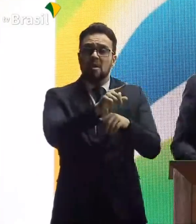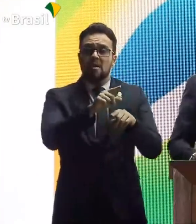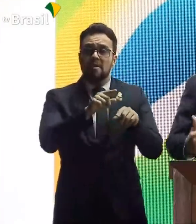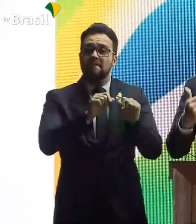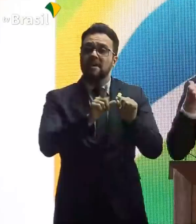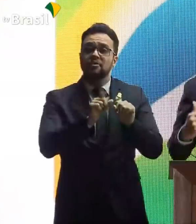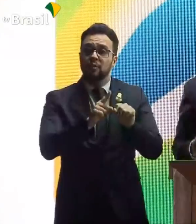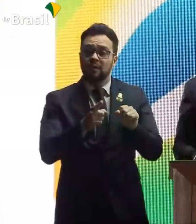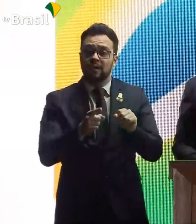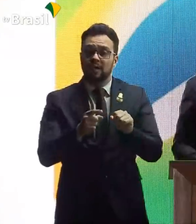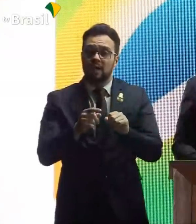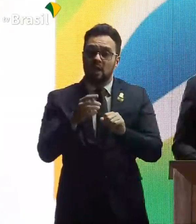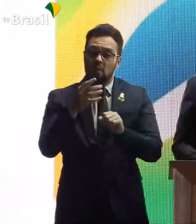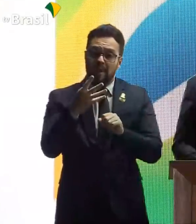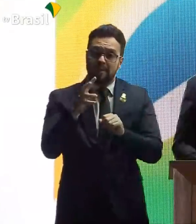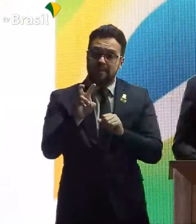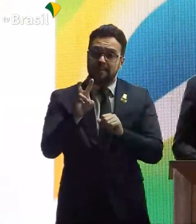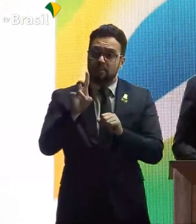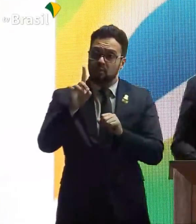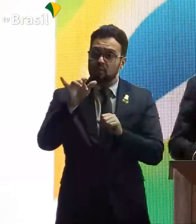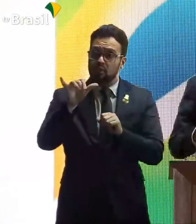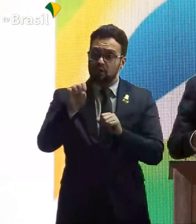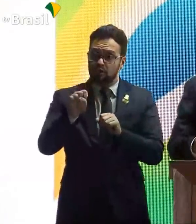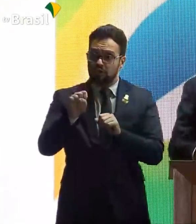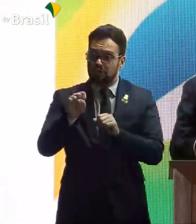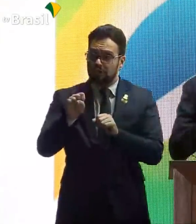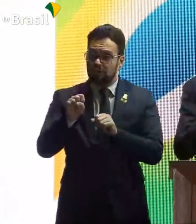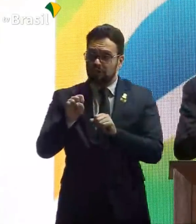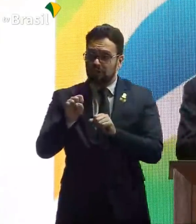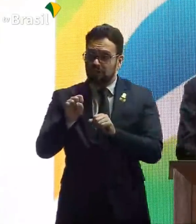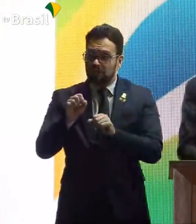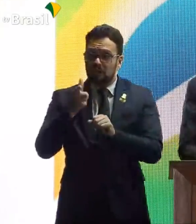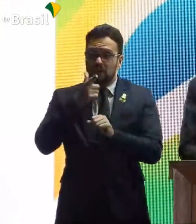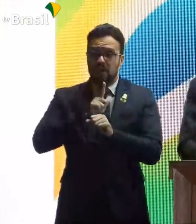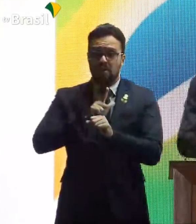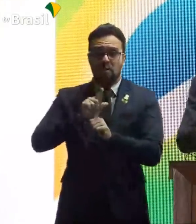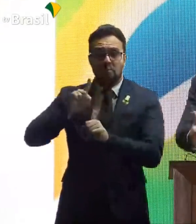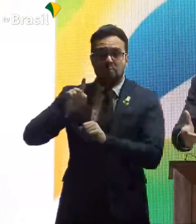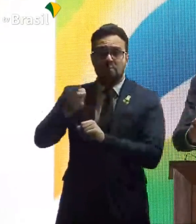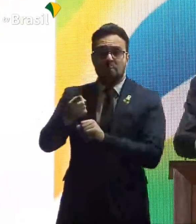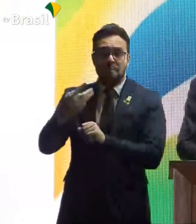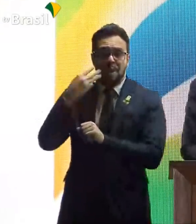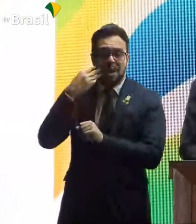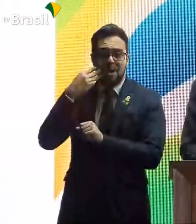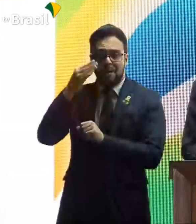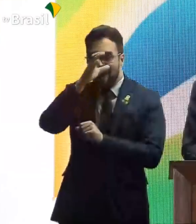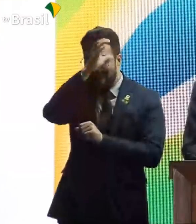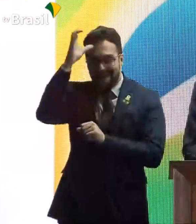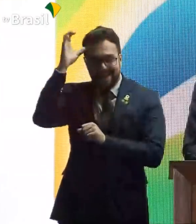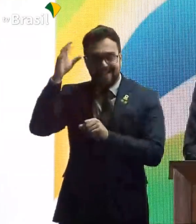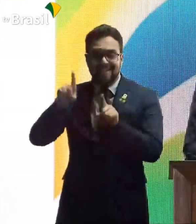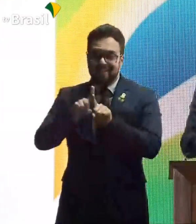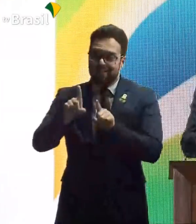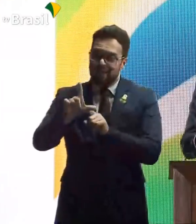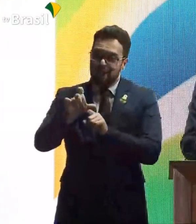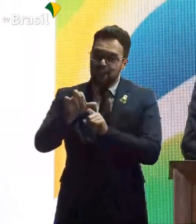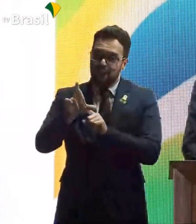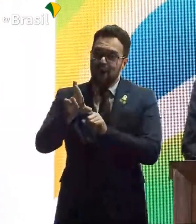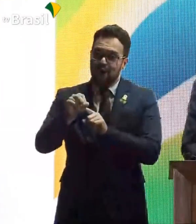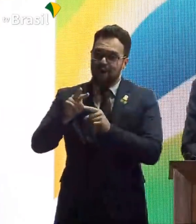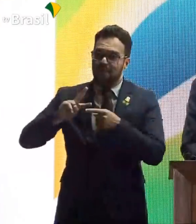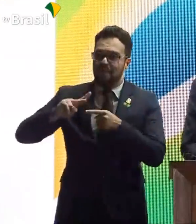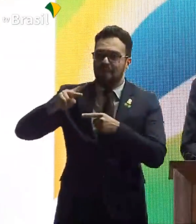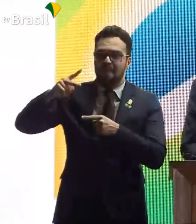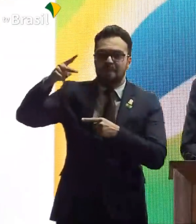acreditem, nos últimos 45 dias, ganhou mais um milhão de clientes e aumentou o lucro. Os outros